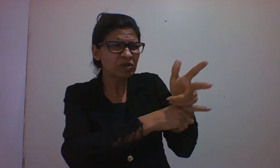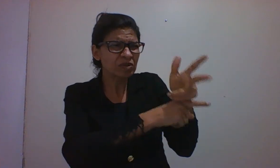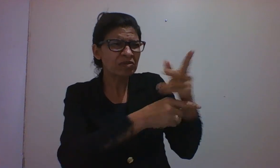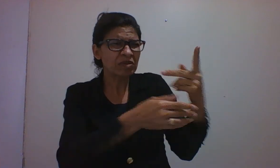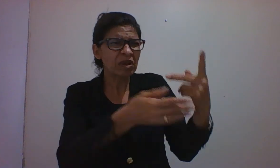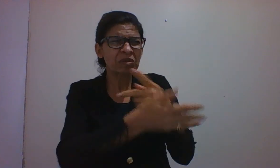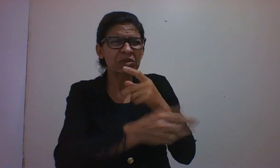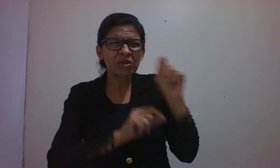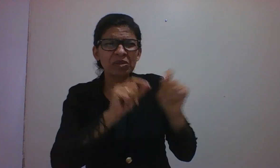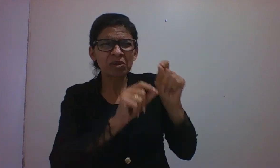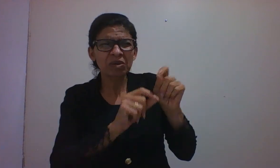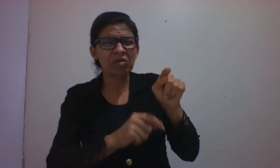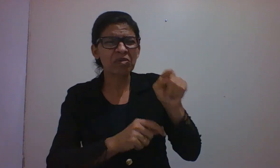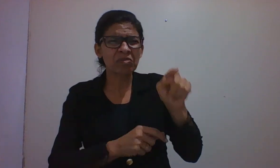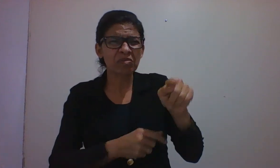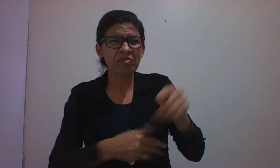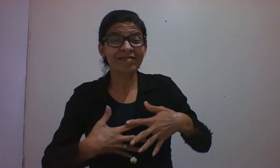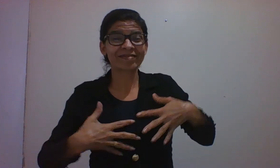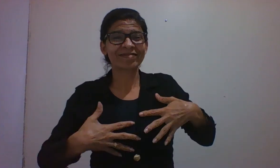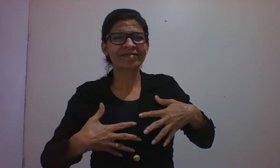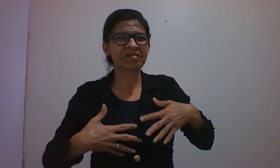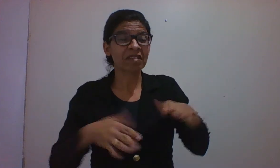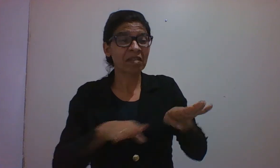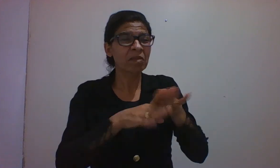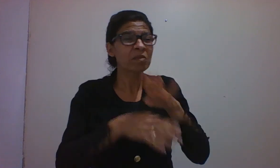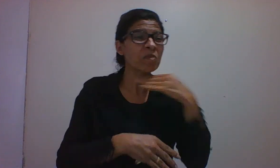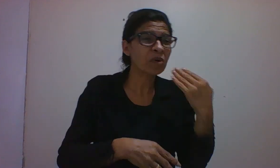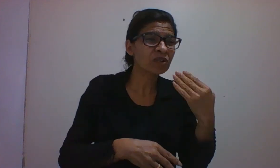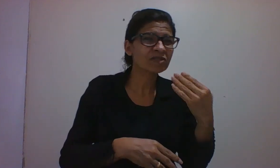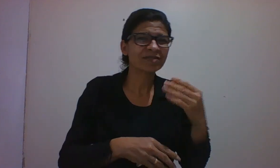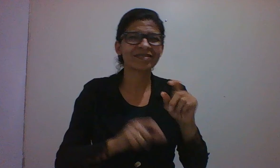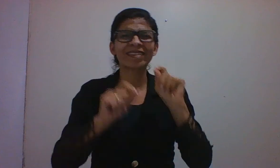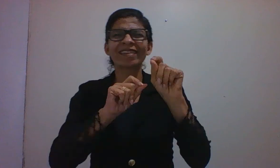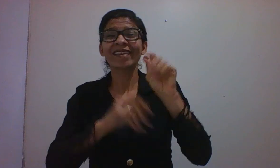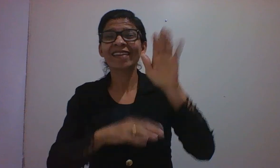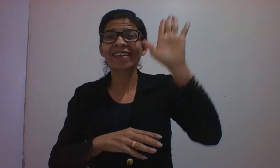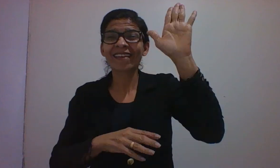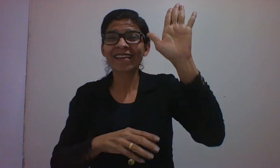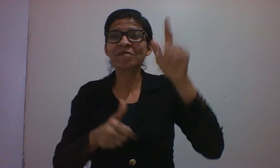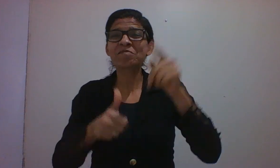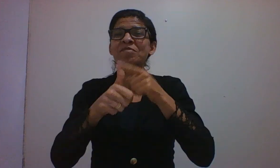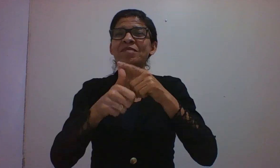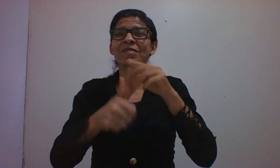Um grande abraço! Um grande abraço!